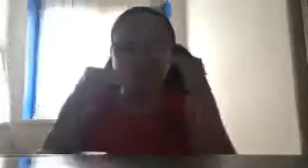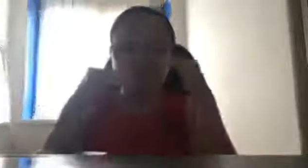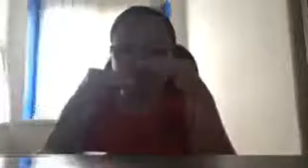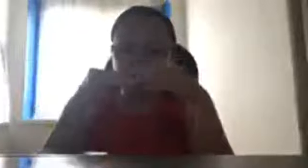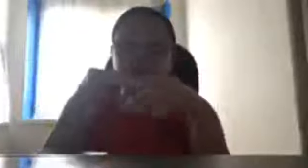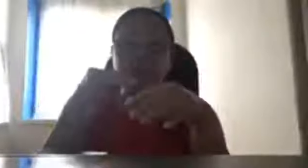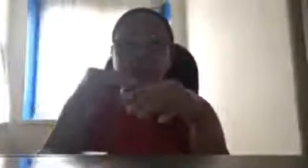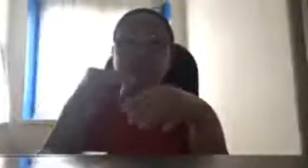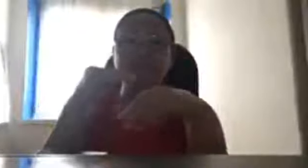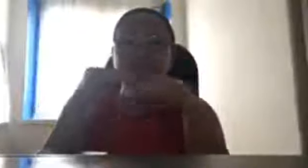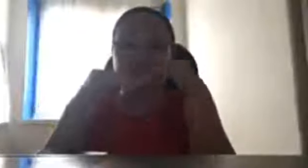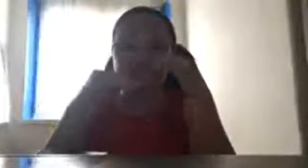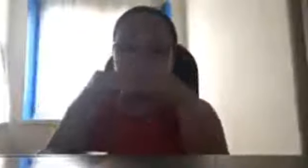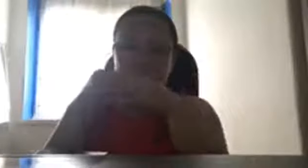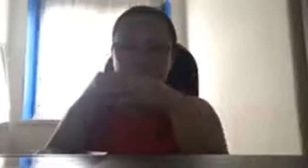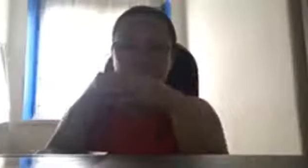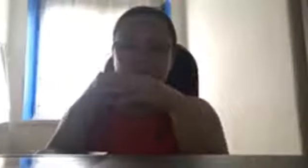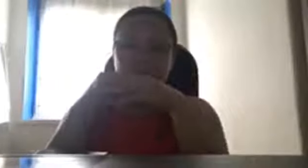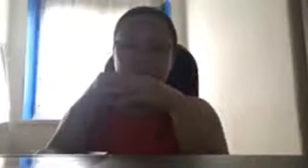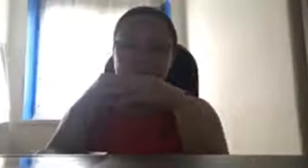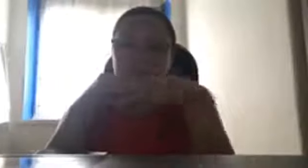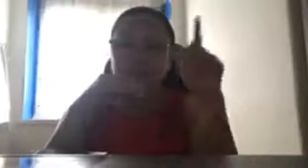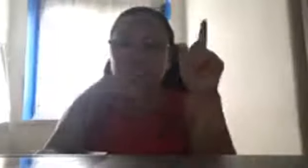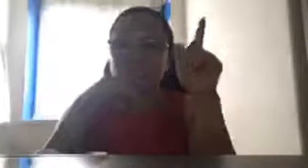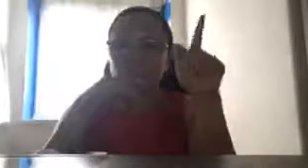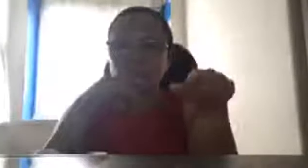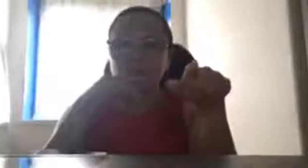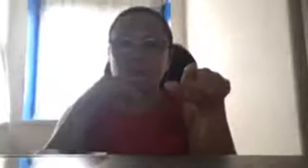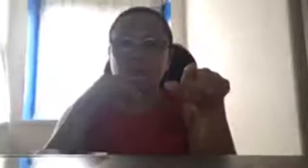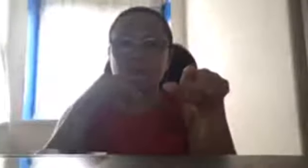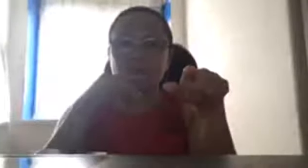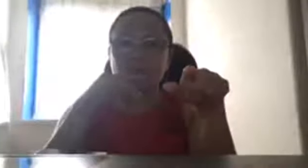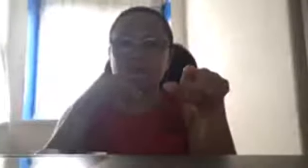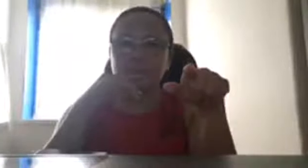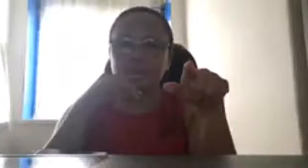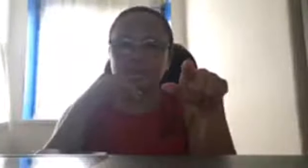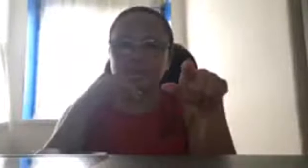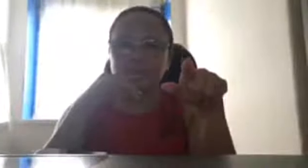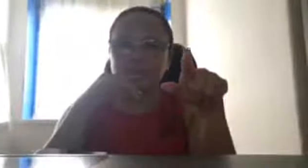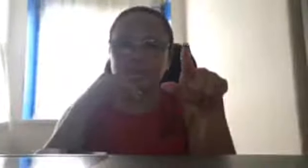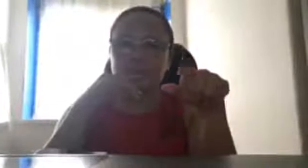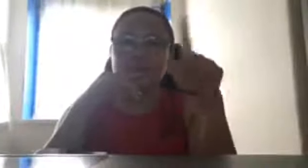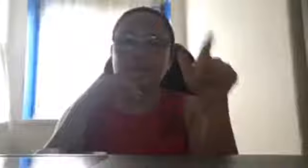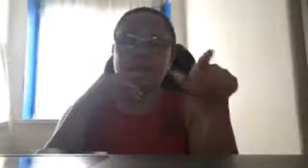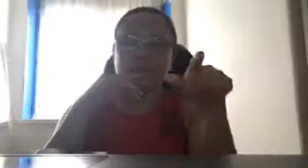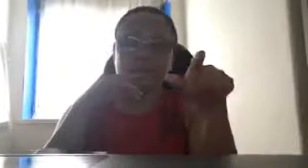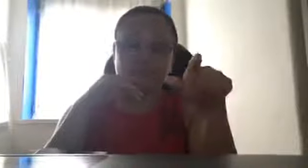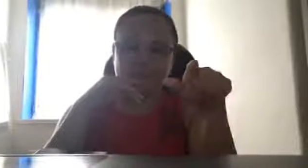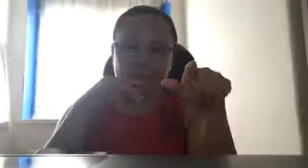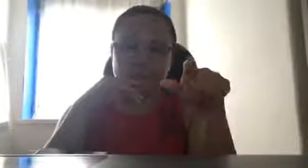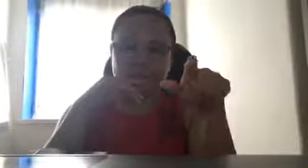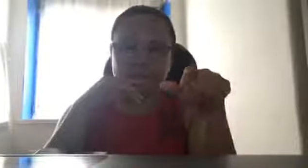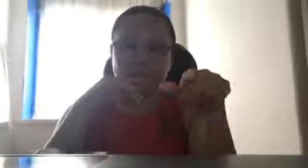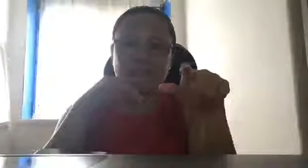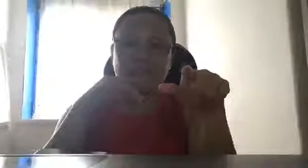simula't simula, nagtatrabaho kami. Nung, hindi pa na, papaalis si,